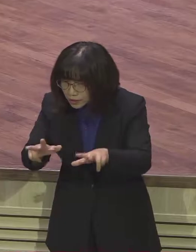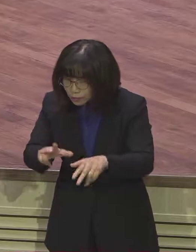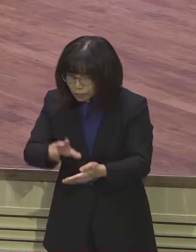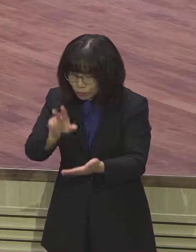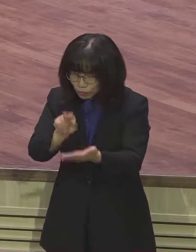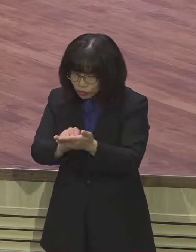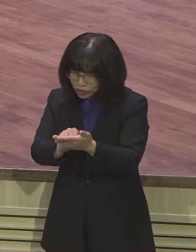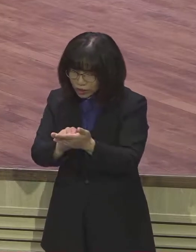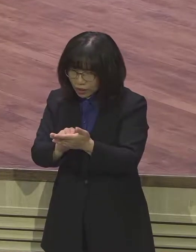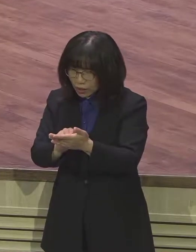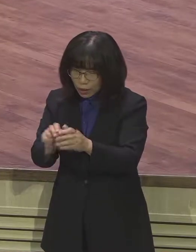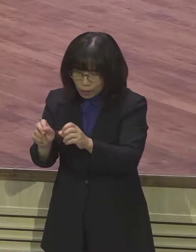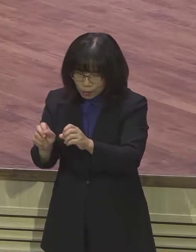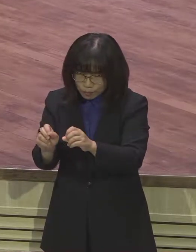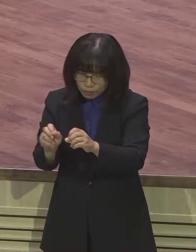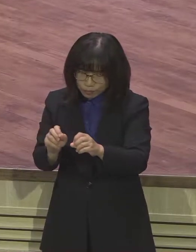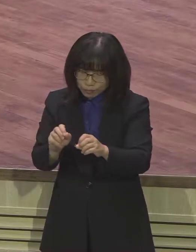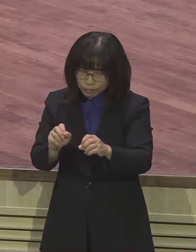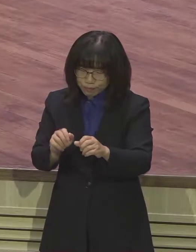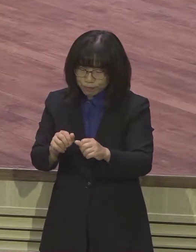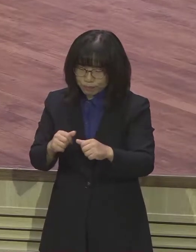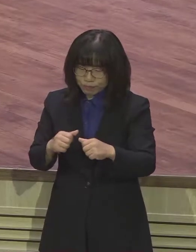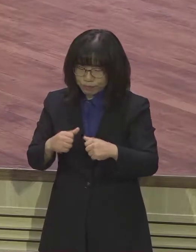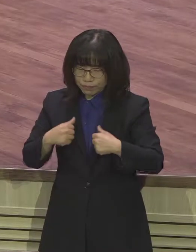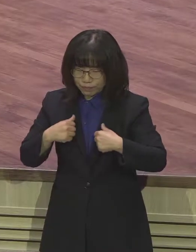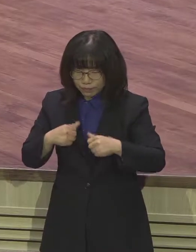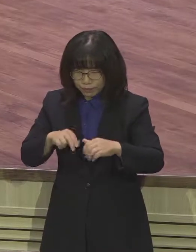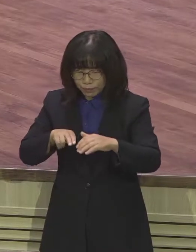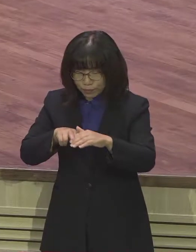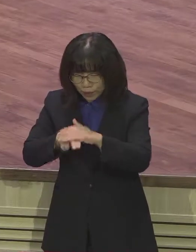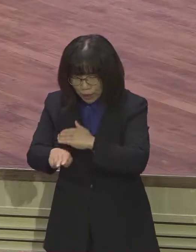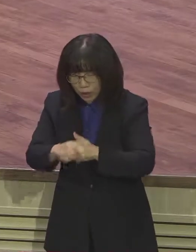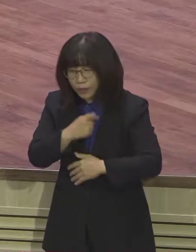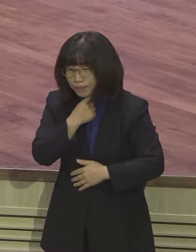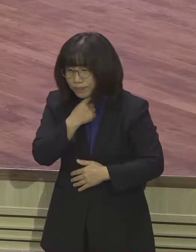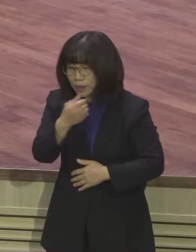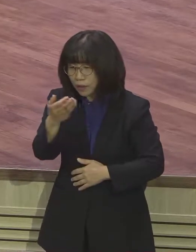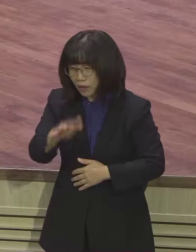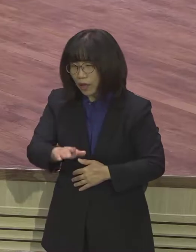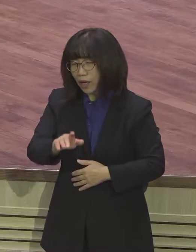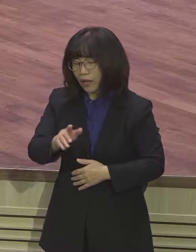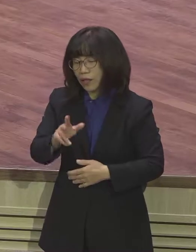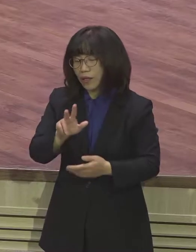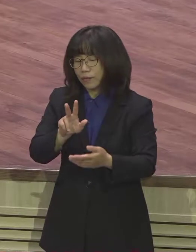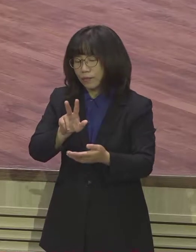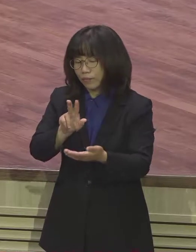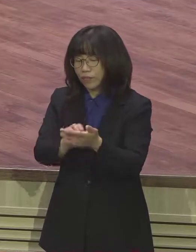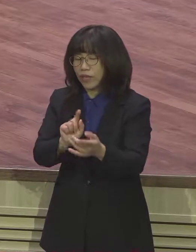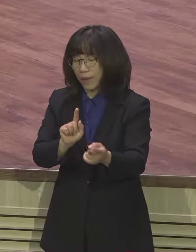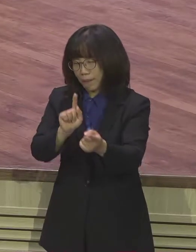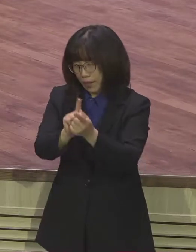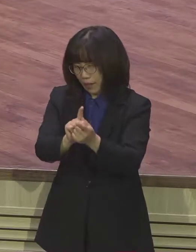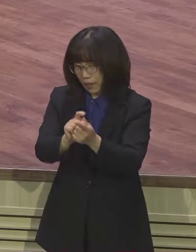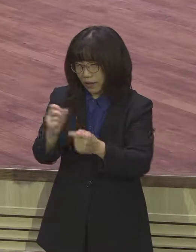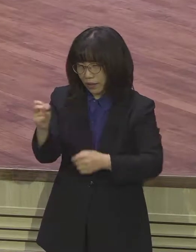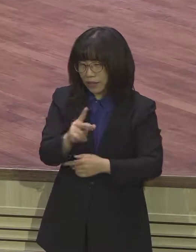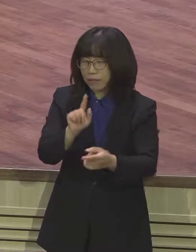시간을 낭비할 때가 있습니다 새롭게 무너져서 무너지고 허물고 새롭게 복음 안에서 도전하고